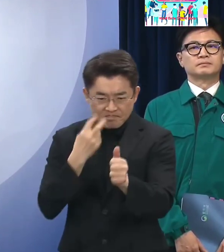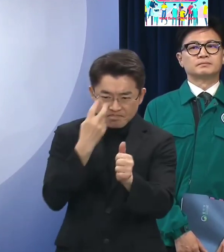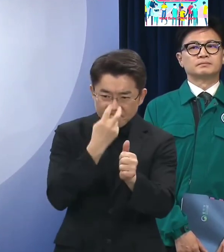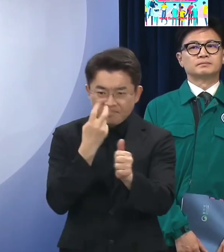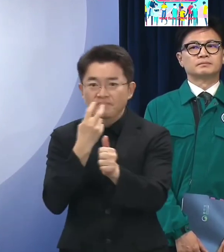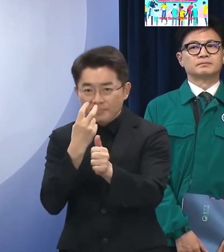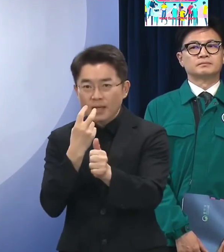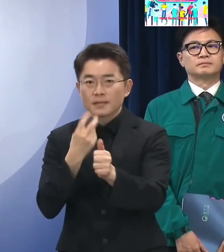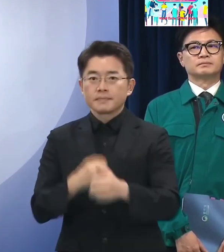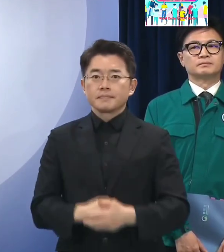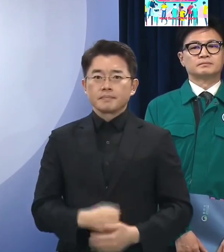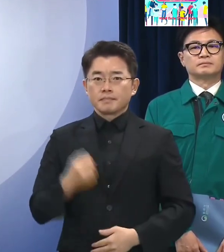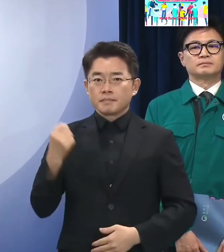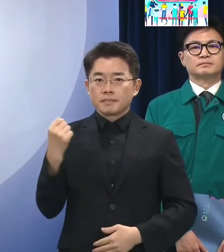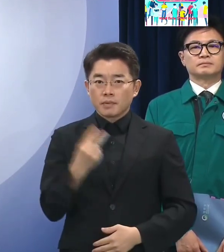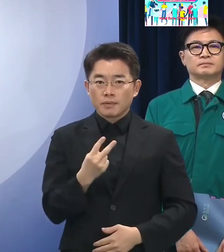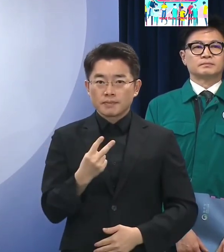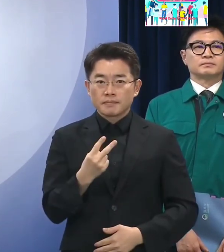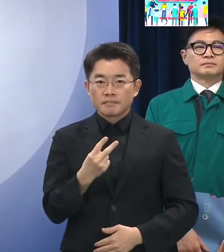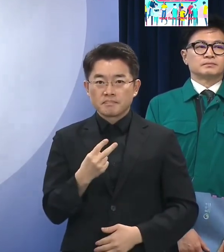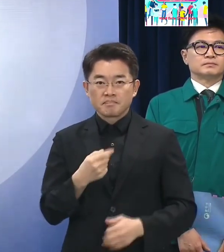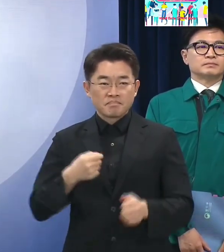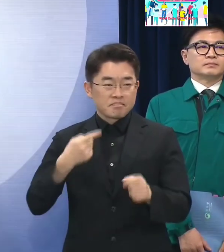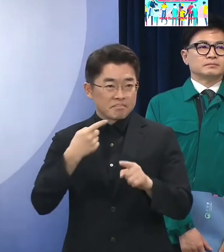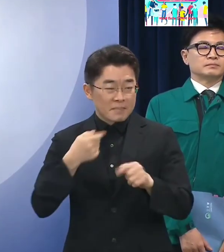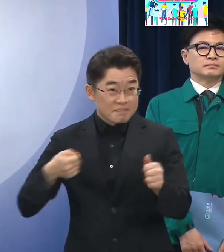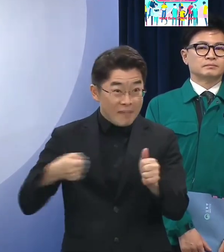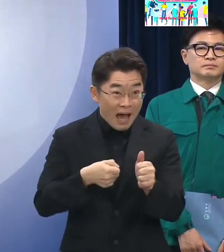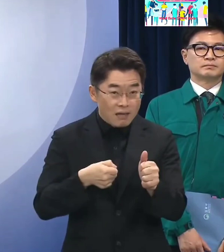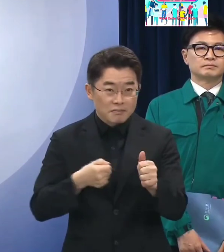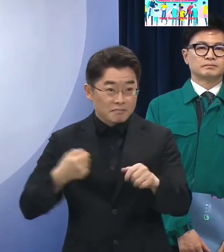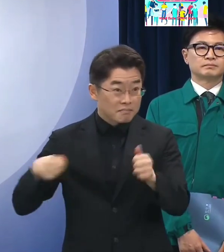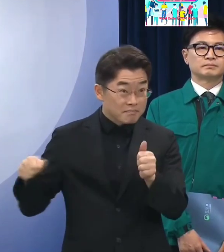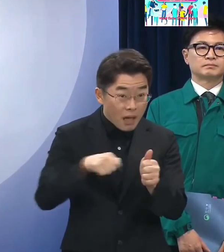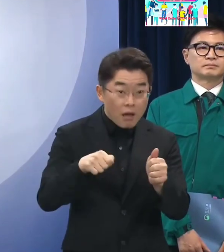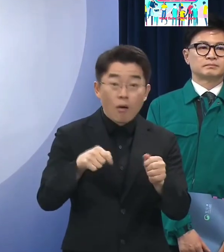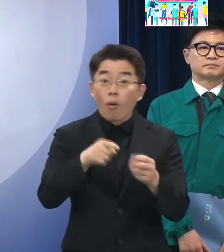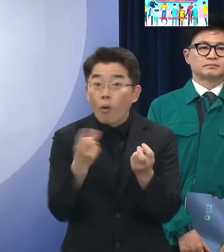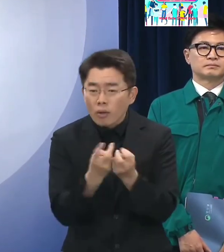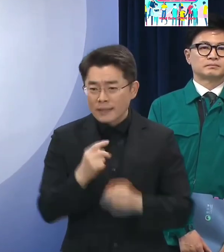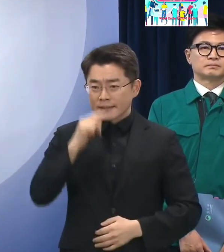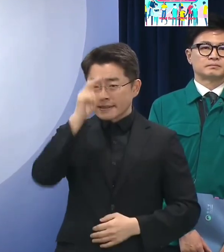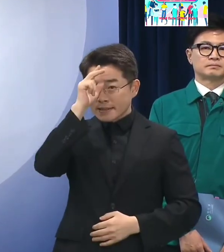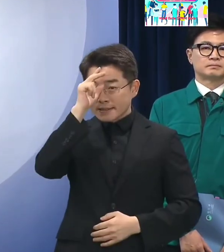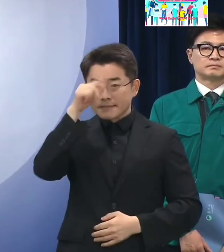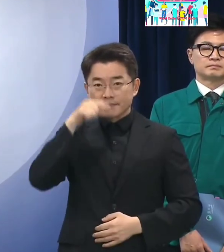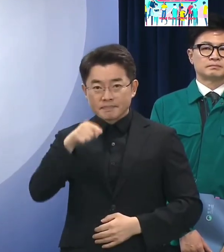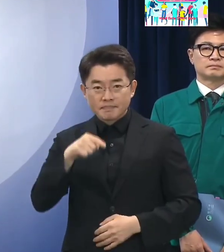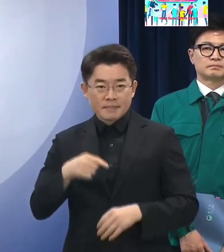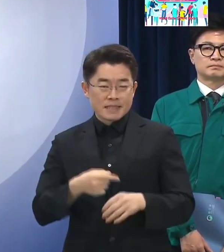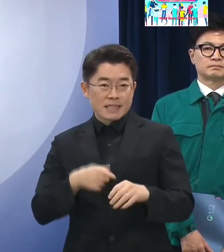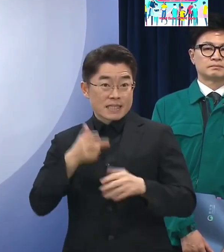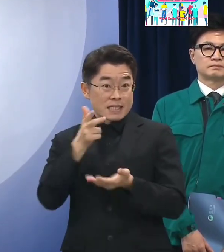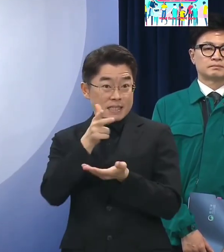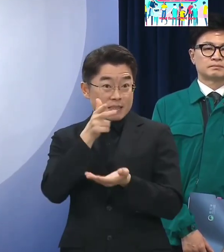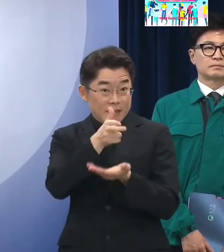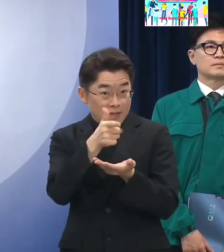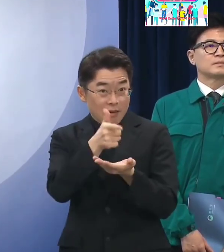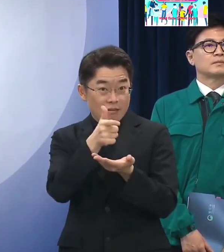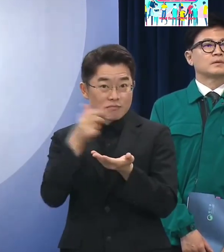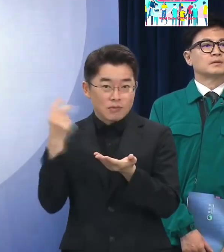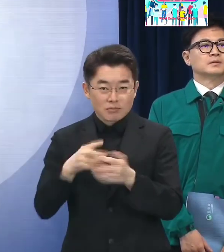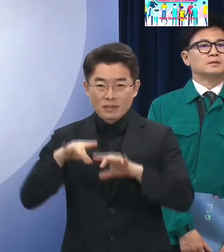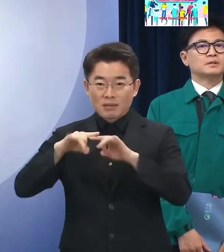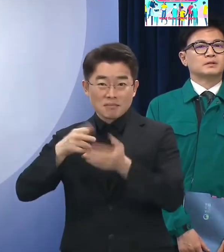검색하고 시민을 위협하는 범죄 행위는 총기, 테이저건 등 정당한